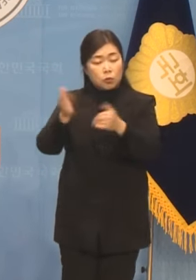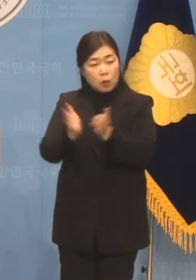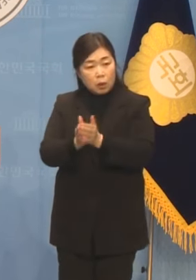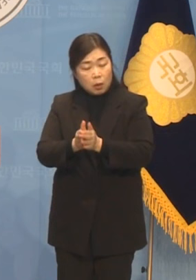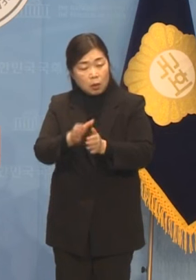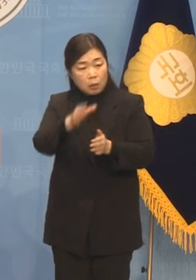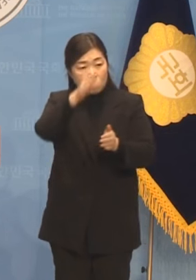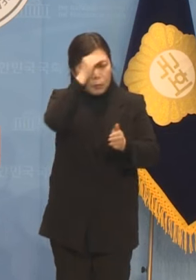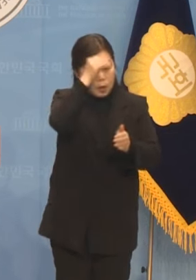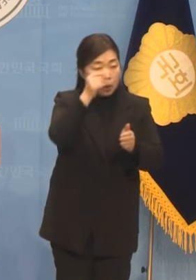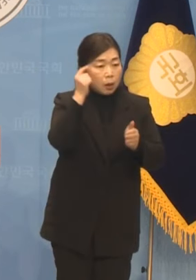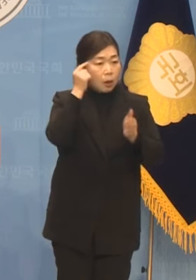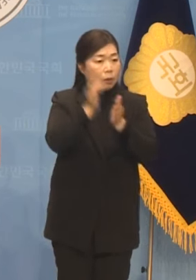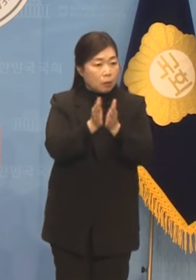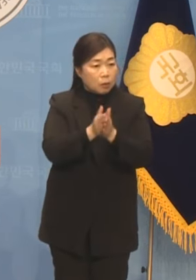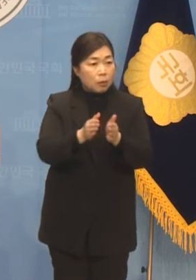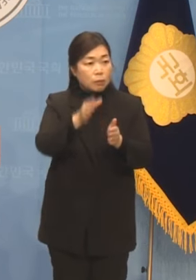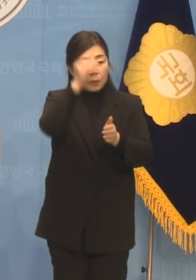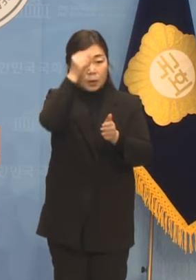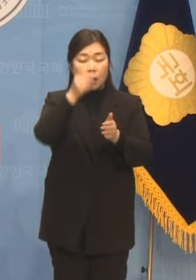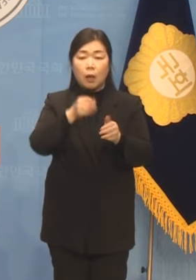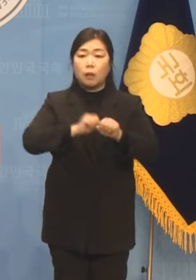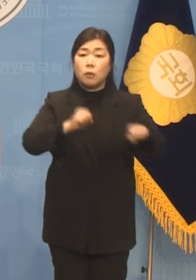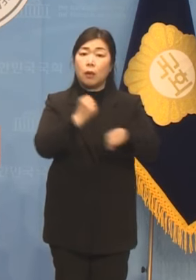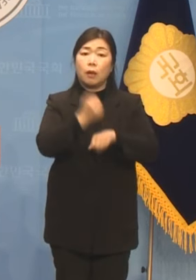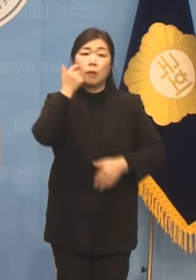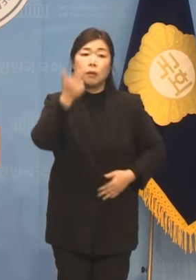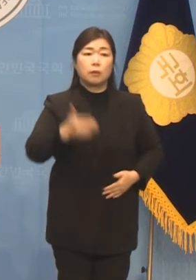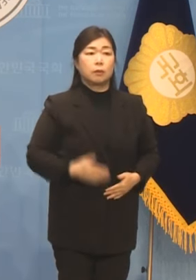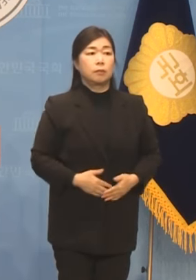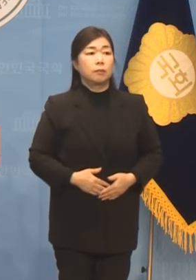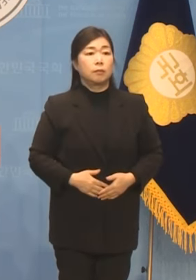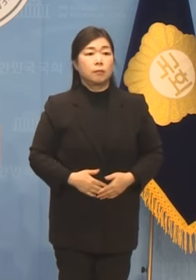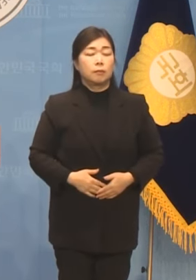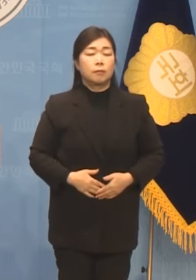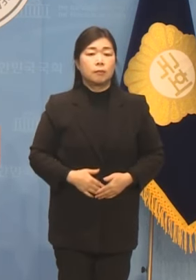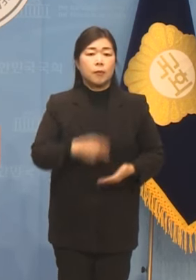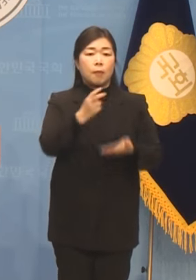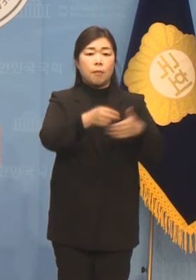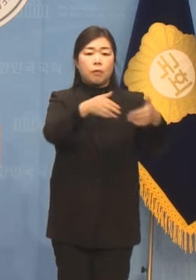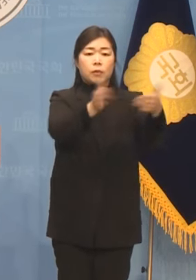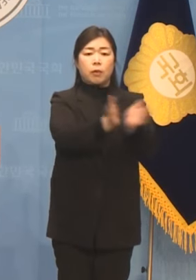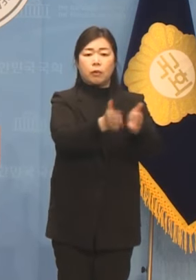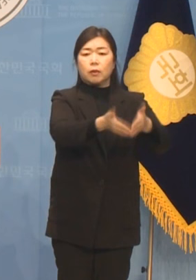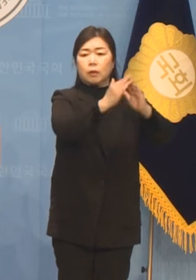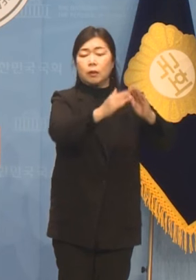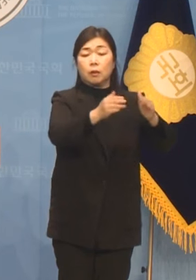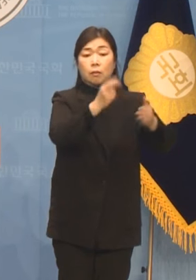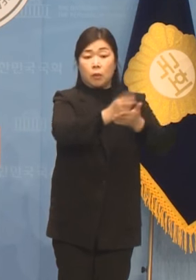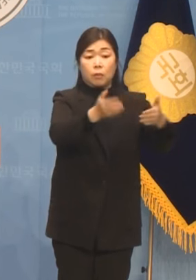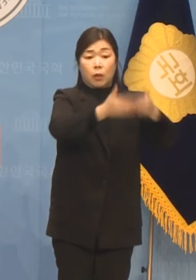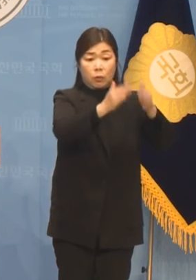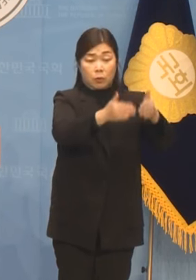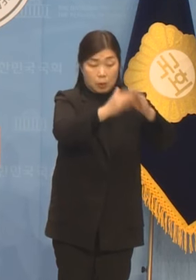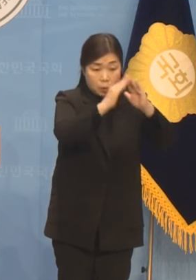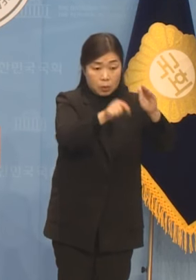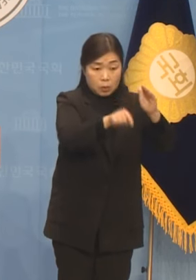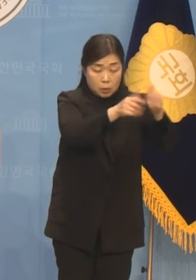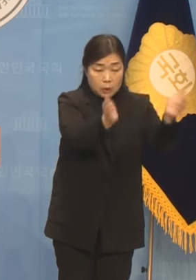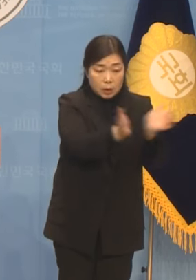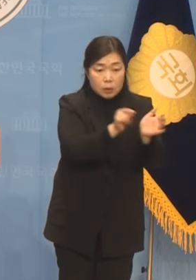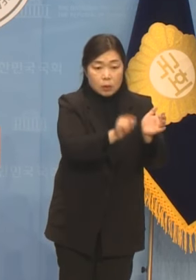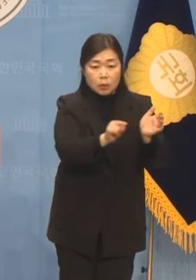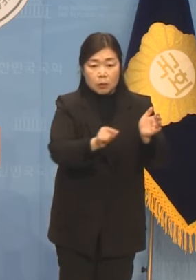용인하겠다는 선언에 다름아닙니다. 입법부까지 검사독재의 송건에 맡기려고 하는 것은 아닌지